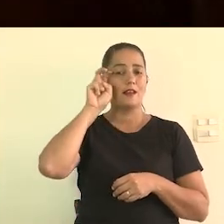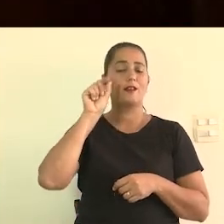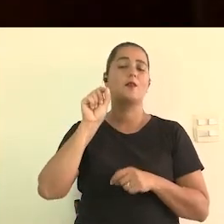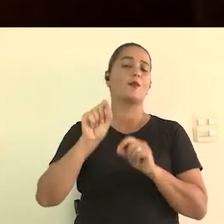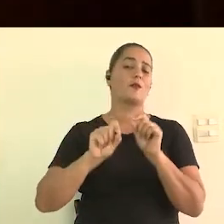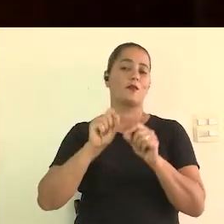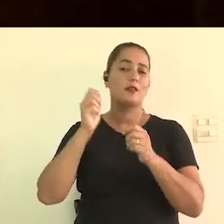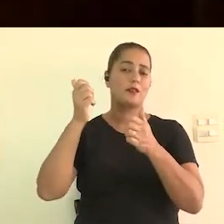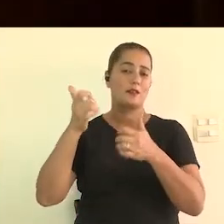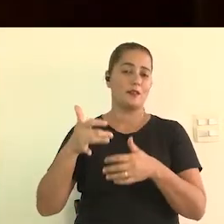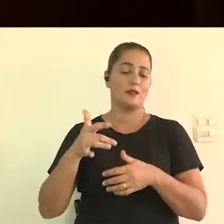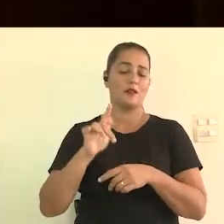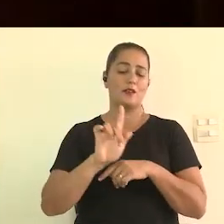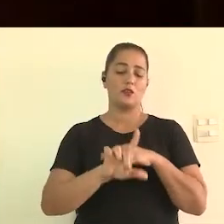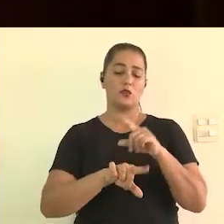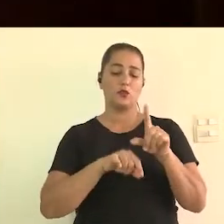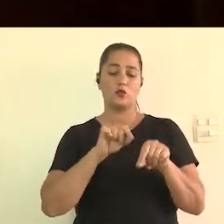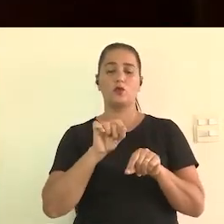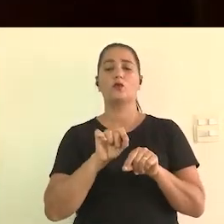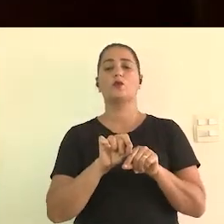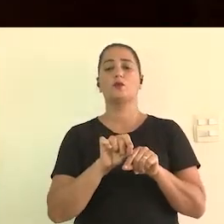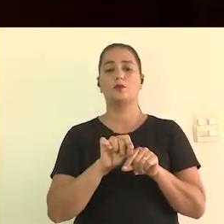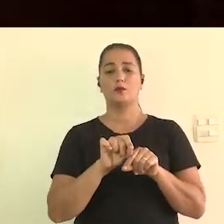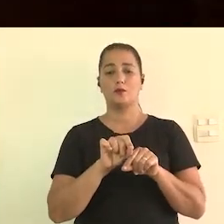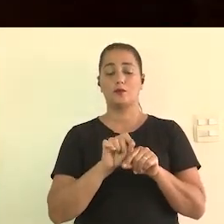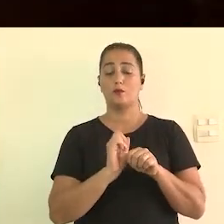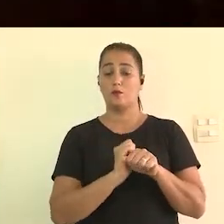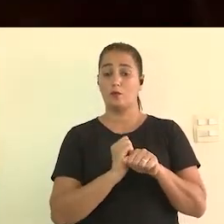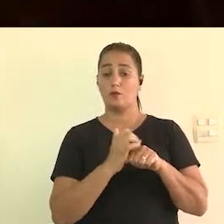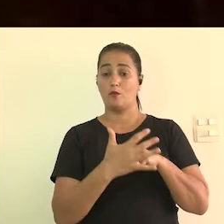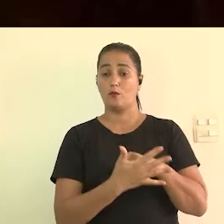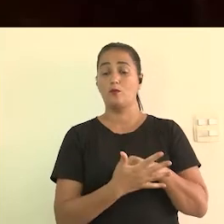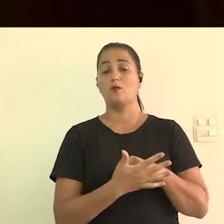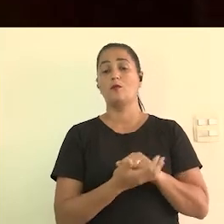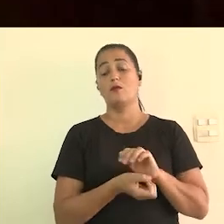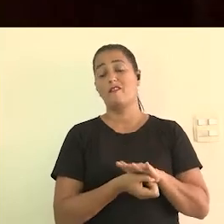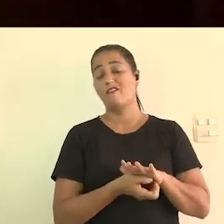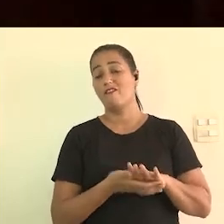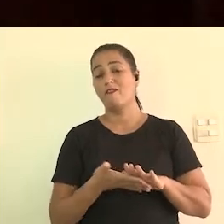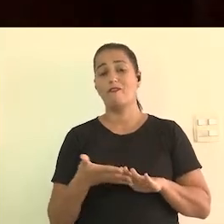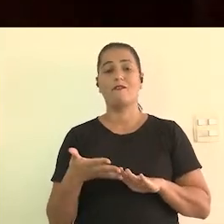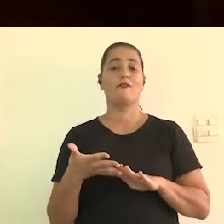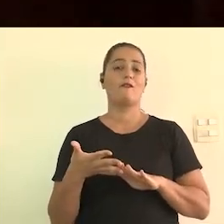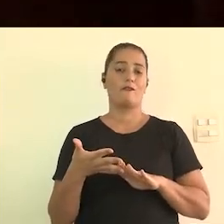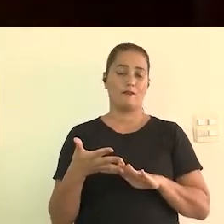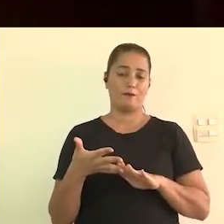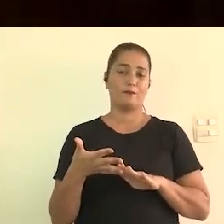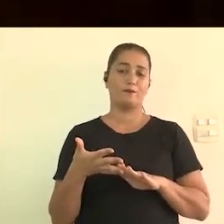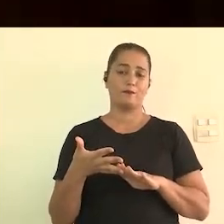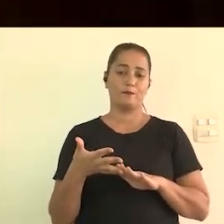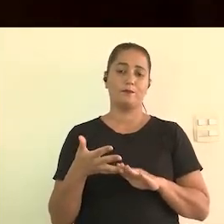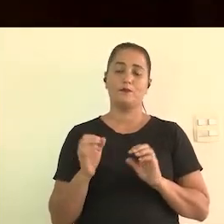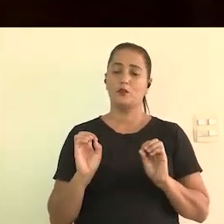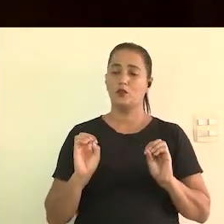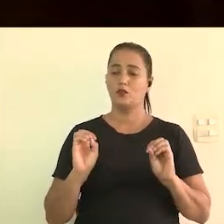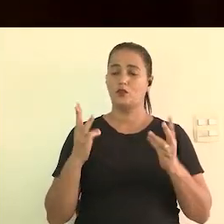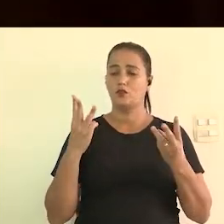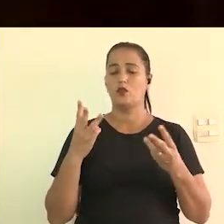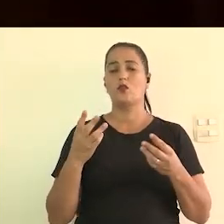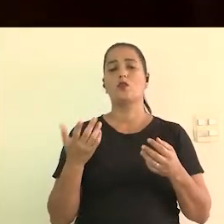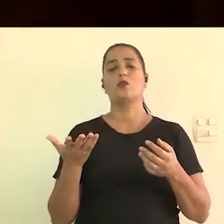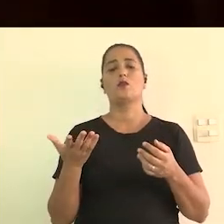ele teve como escolher na pandemia várias shows